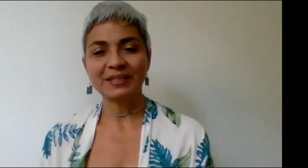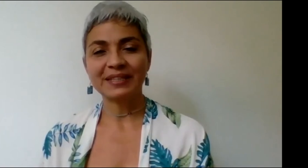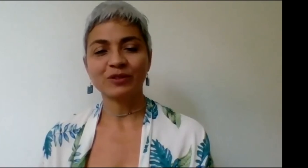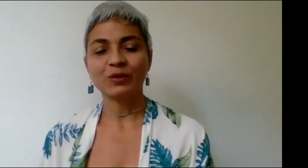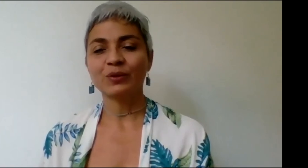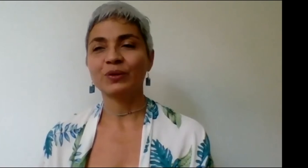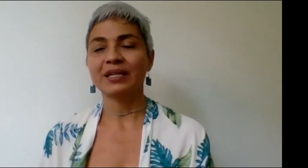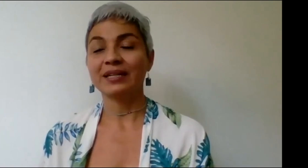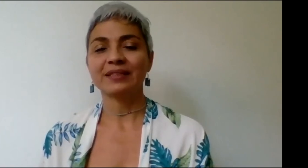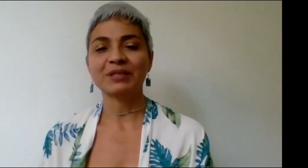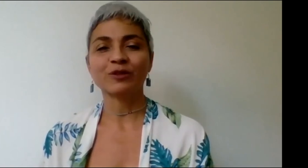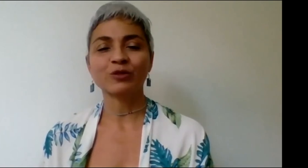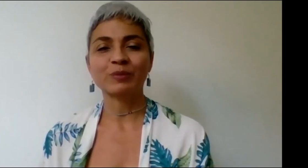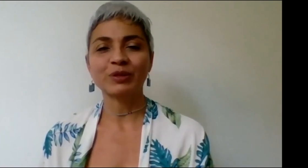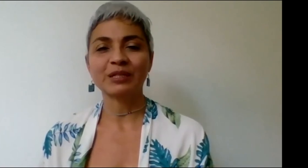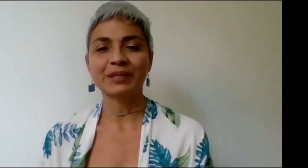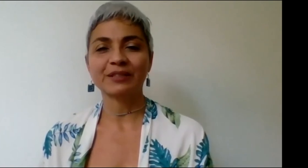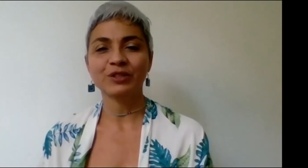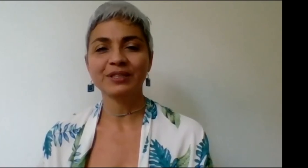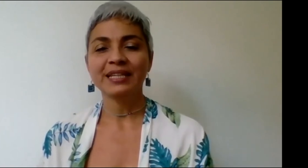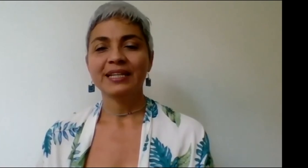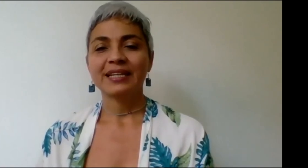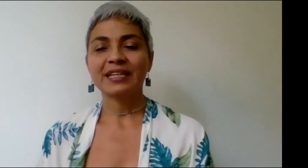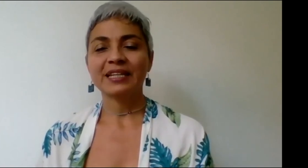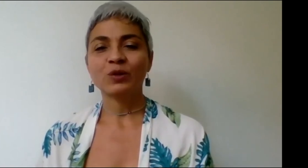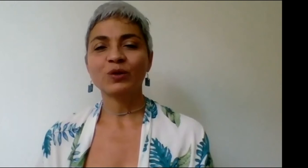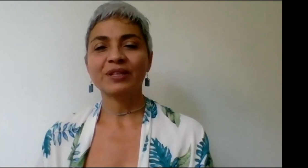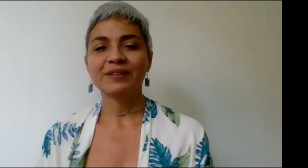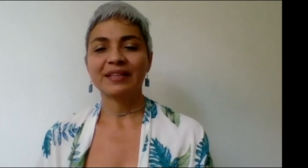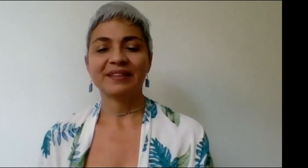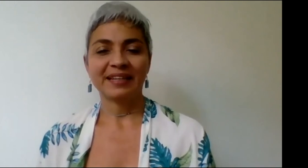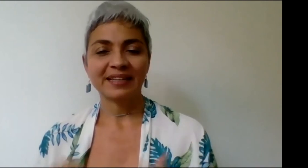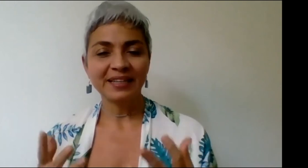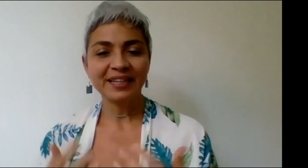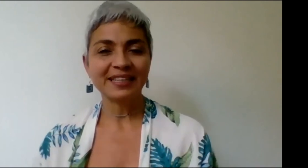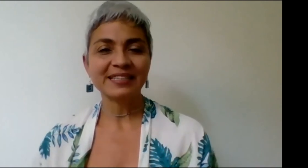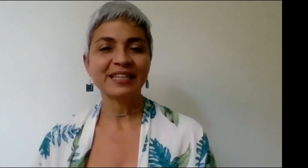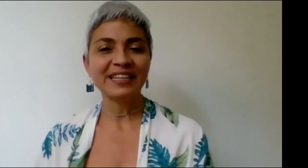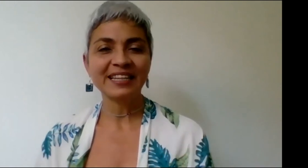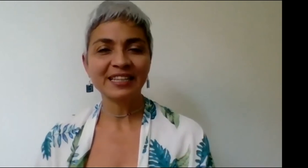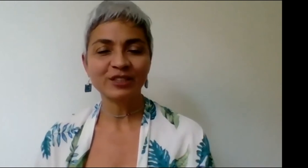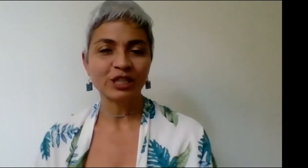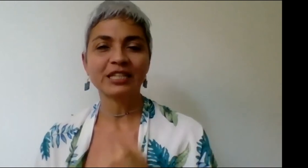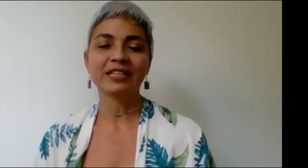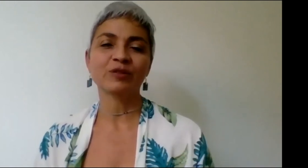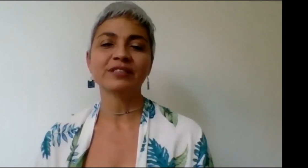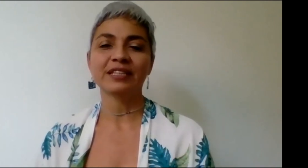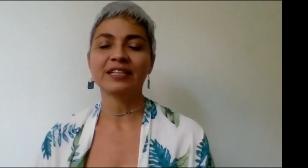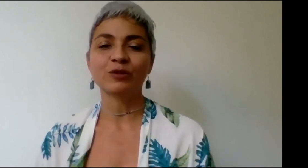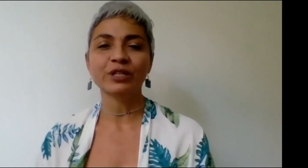presentando su servicio de interpretación. Quiero aquí en este Día Internacional de las Lenguas de Señas hacer